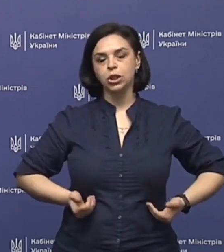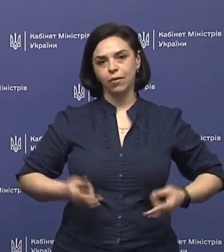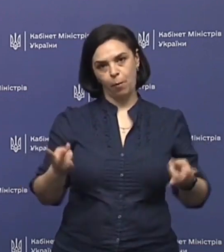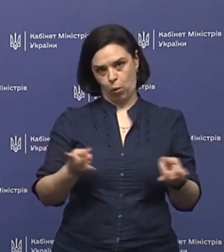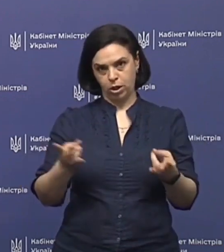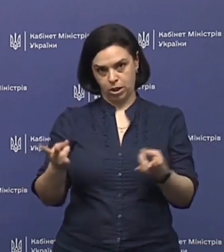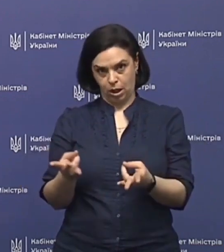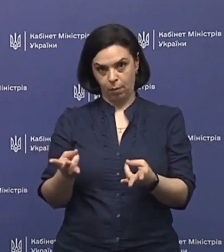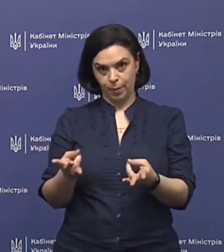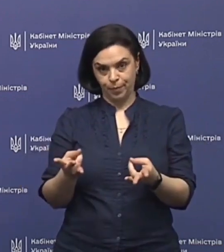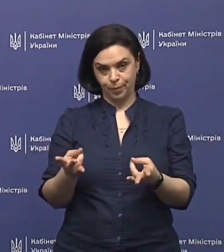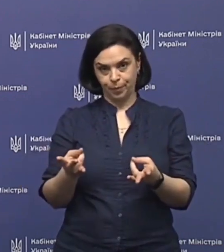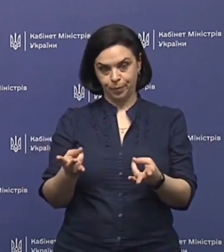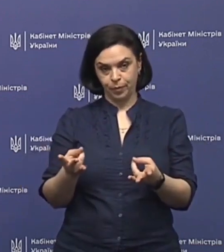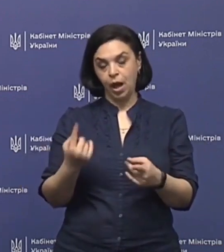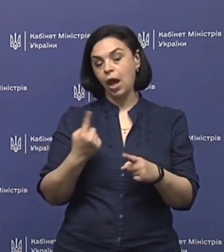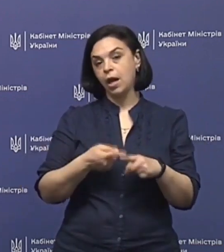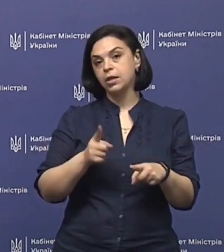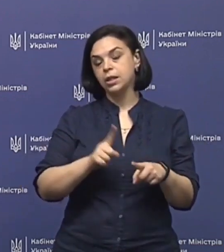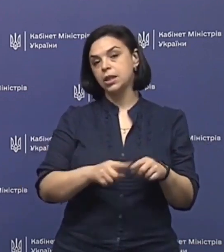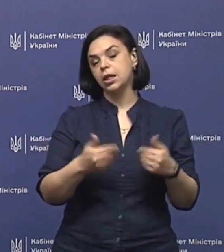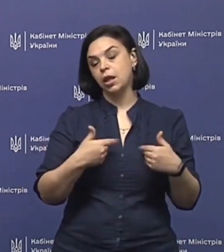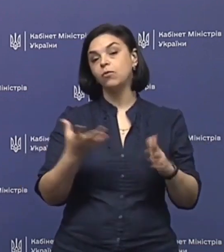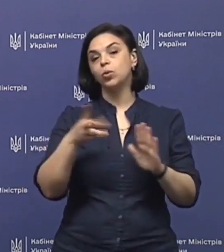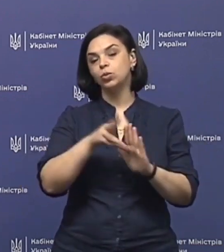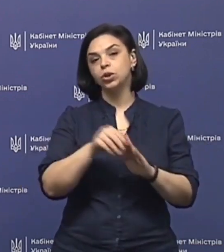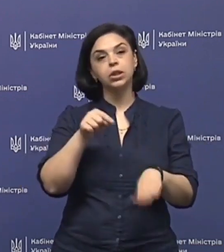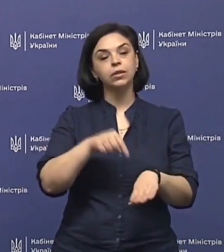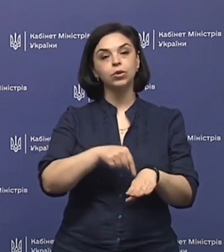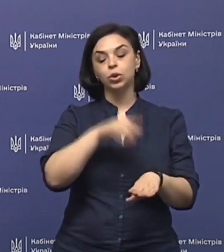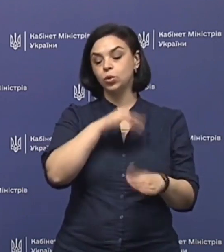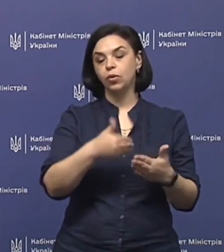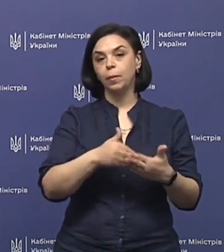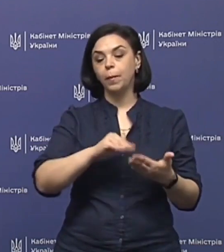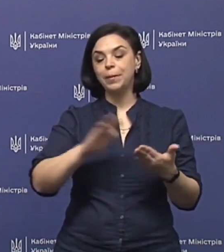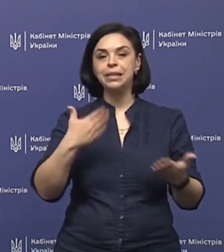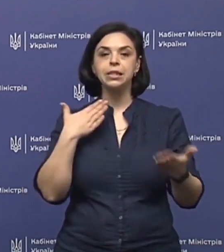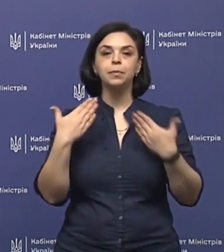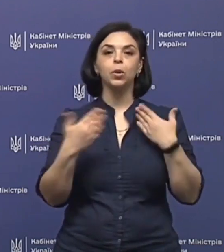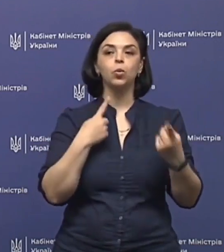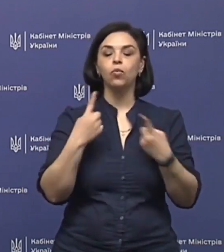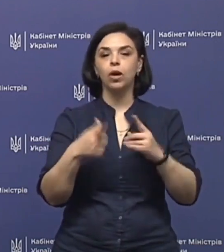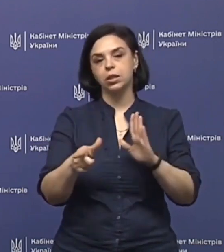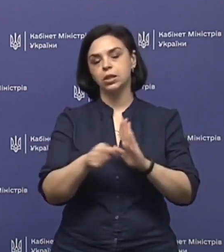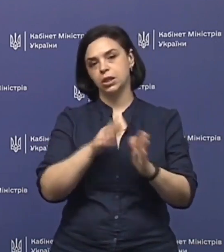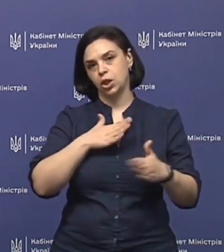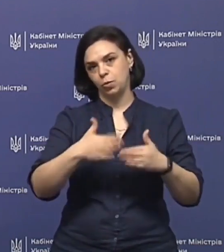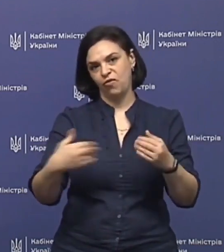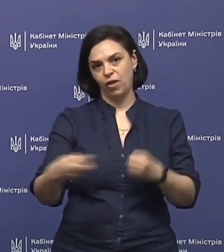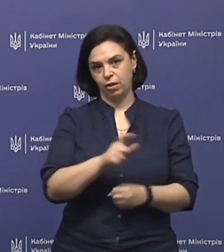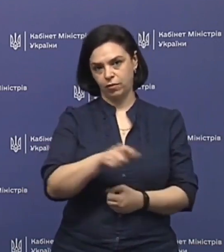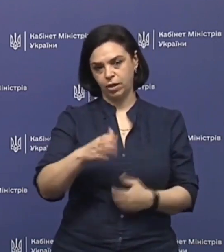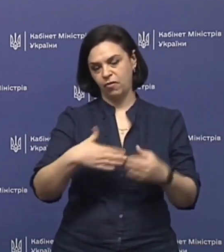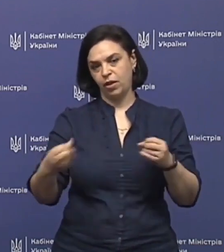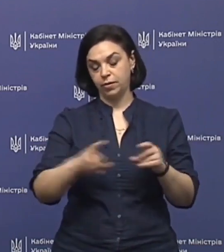показниками. Це я в тому числі відчув після спілкування з нашими фахівцями,